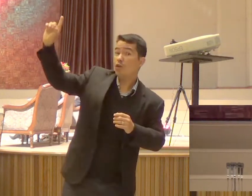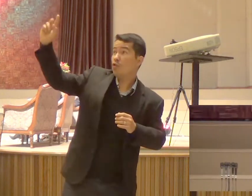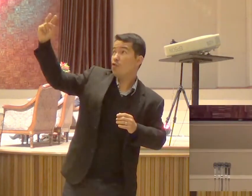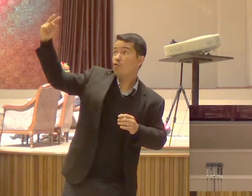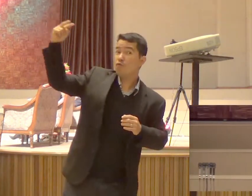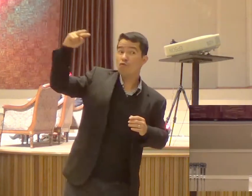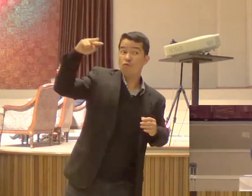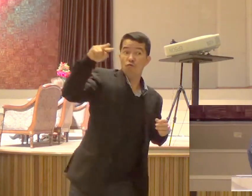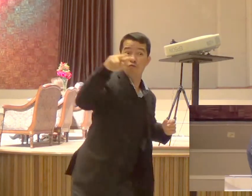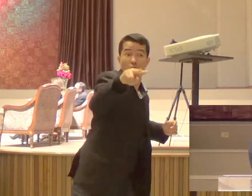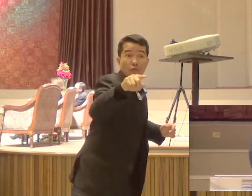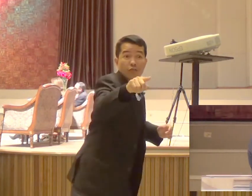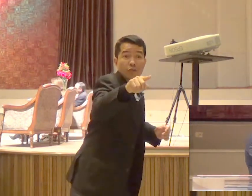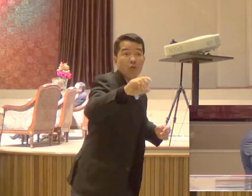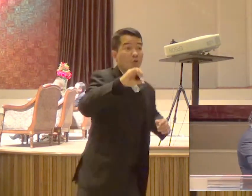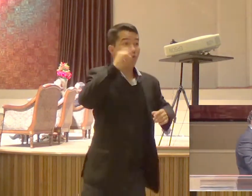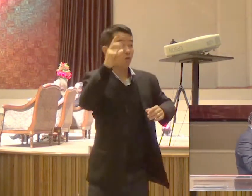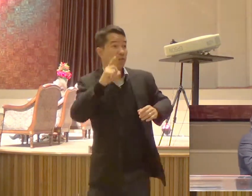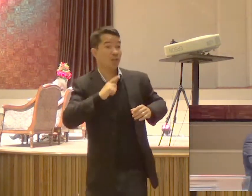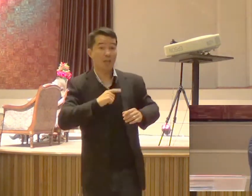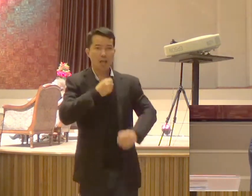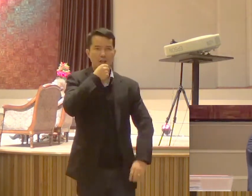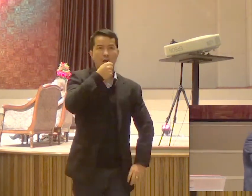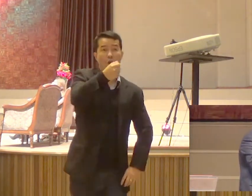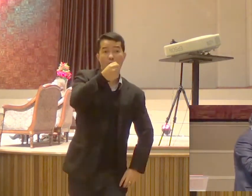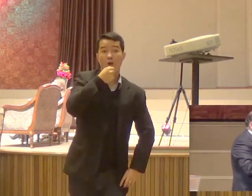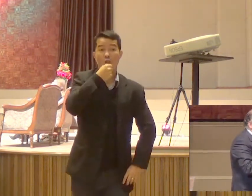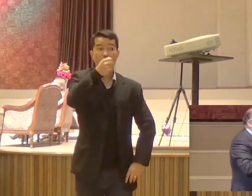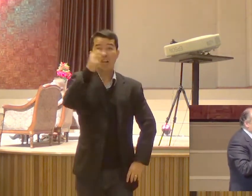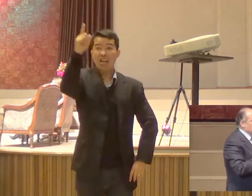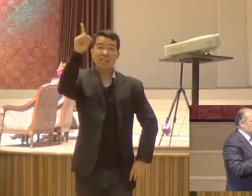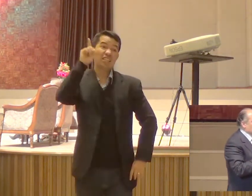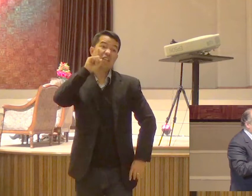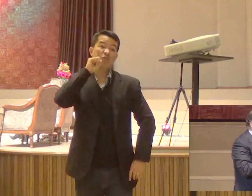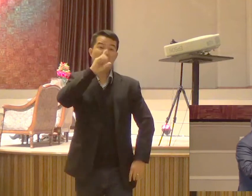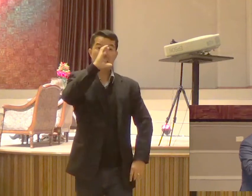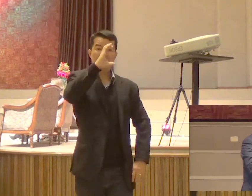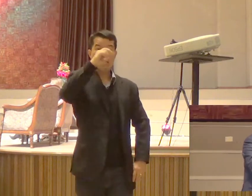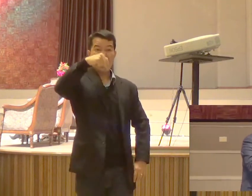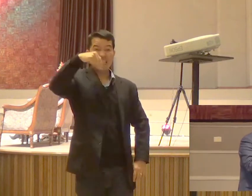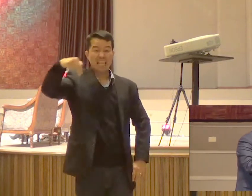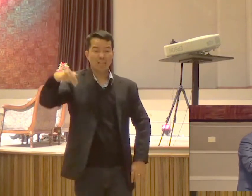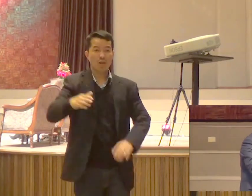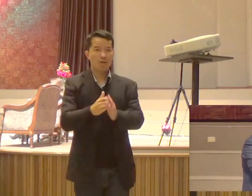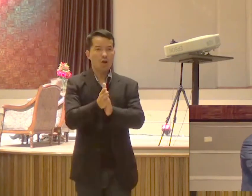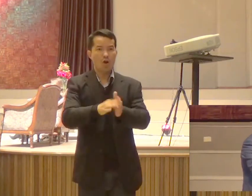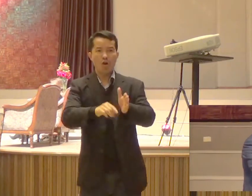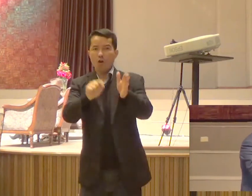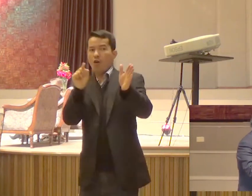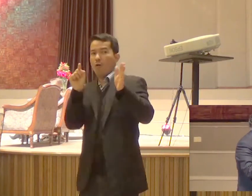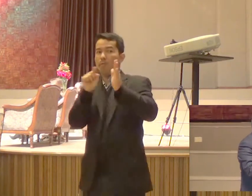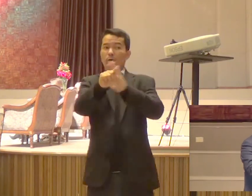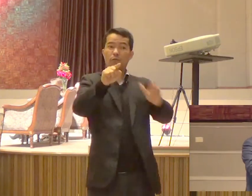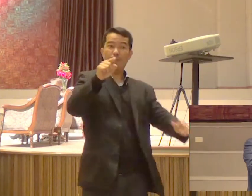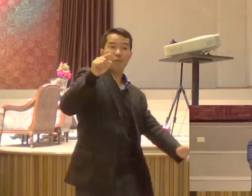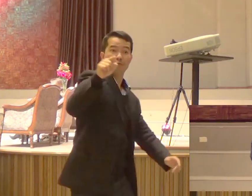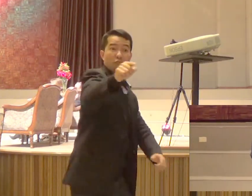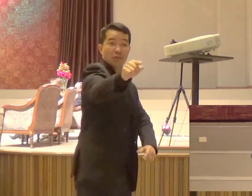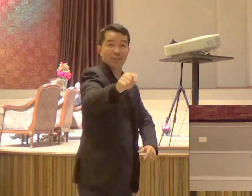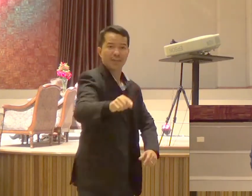Estamos aqui Transmitindo Para tantos países Ao vivo Aqui está A nossa pergunta Para você Qual é o objetivo